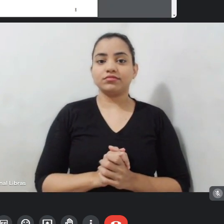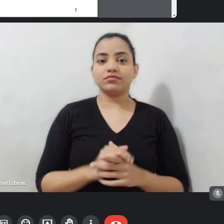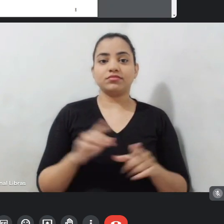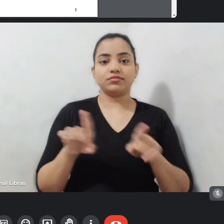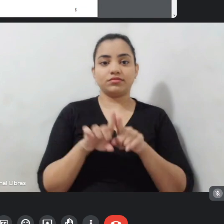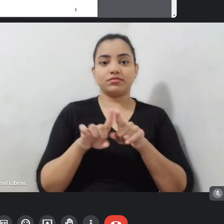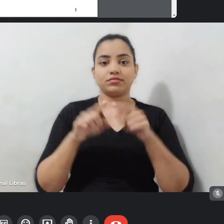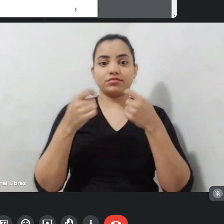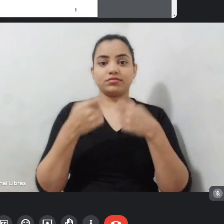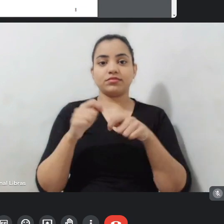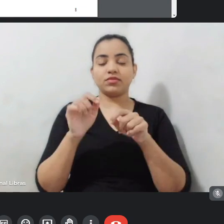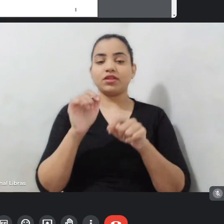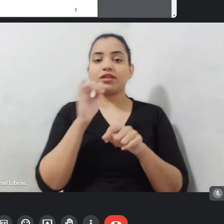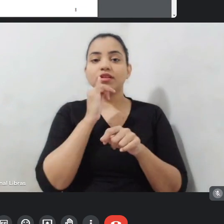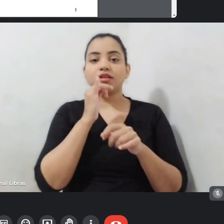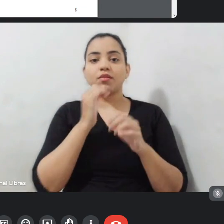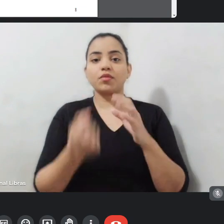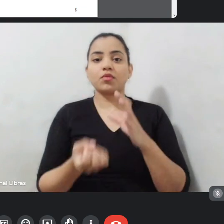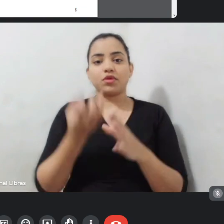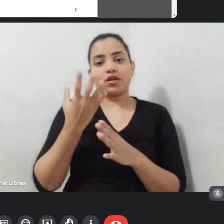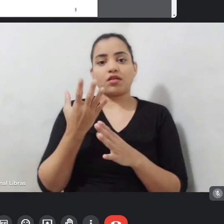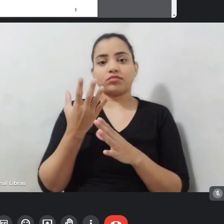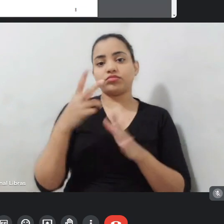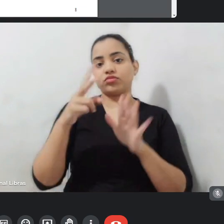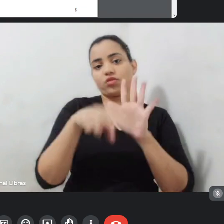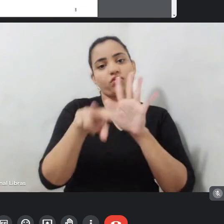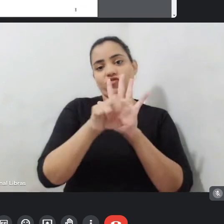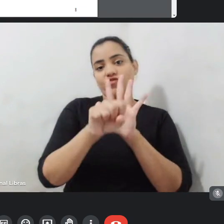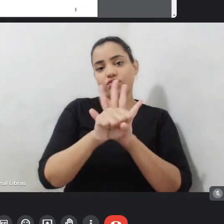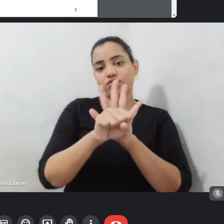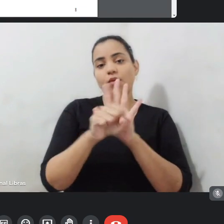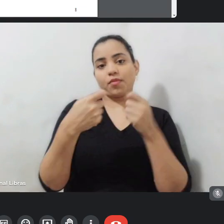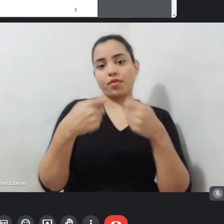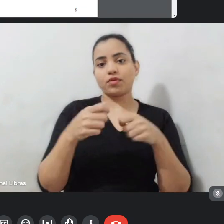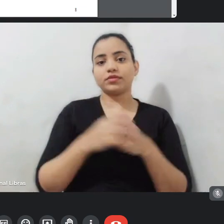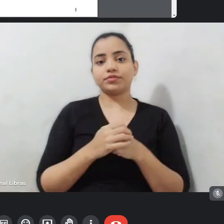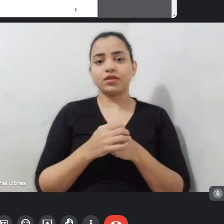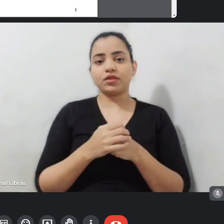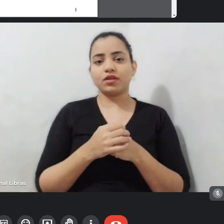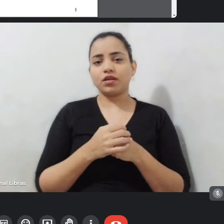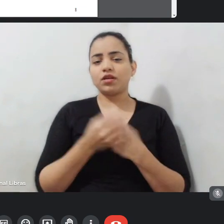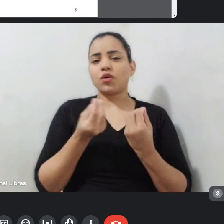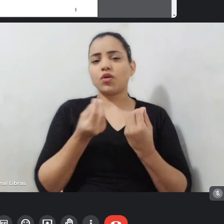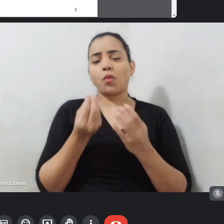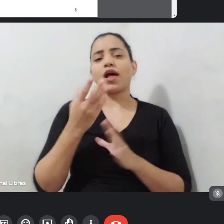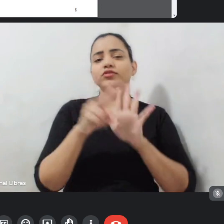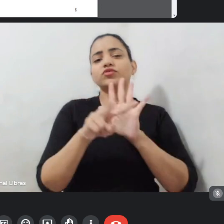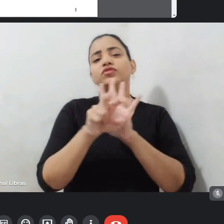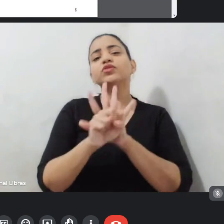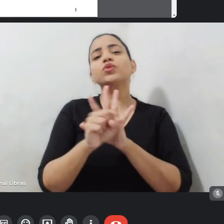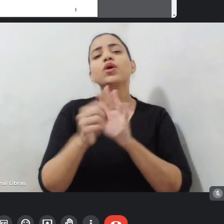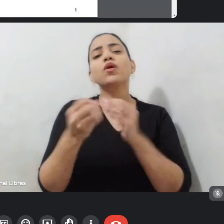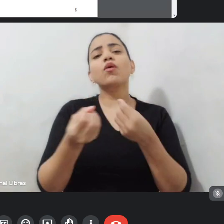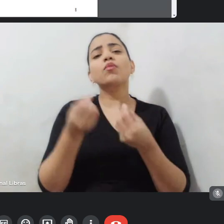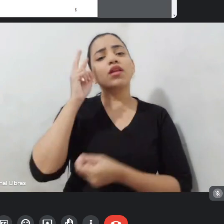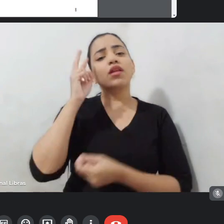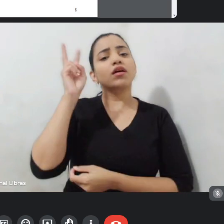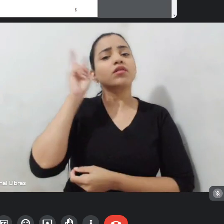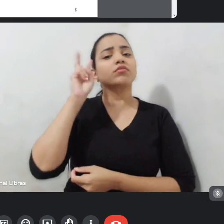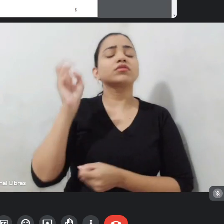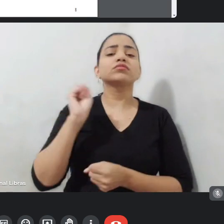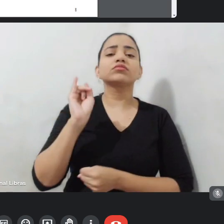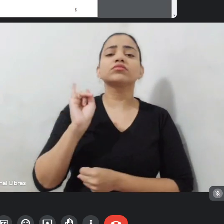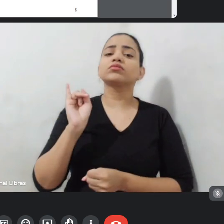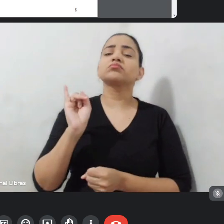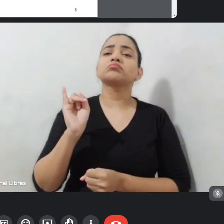produzir um conteúdo audiovisual. E aí, o que é produzir um conteúdo audiovisual? Lembrando, se for uma história criada, uma história da cabeça, uma